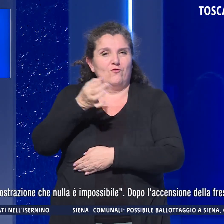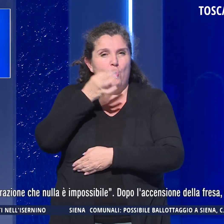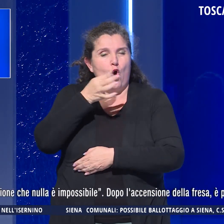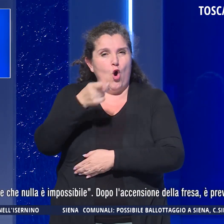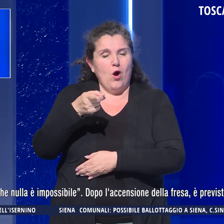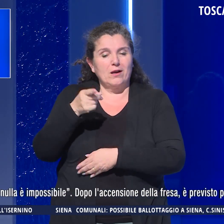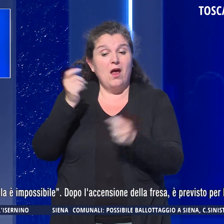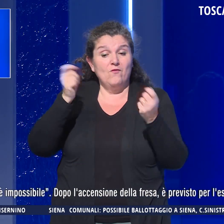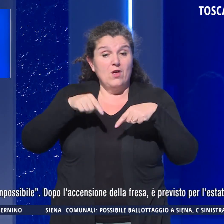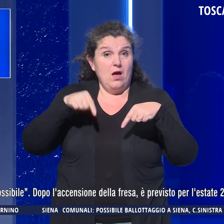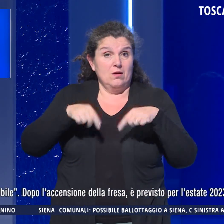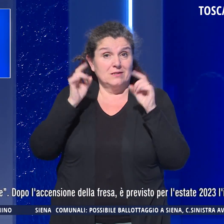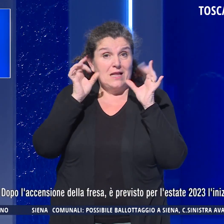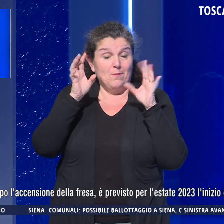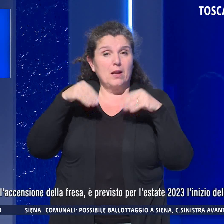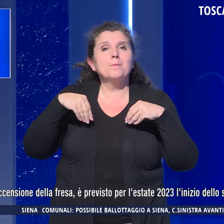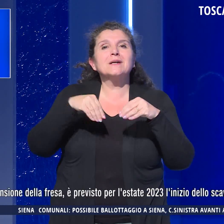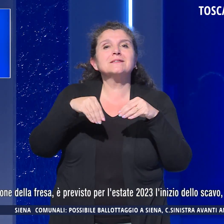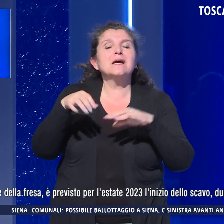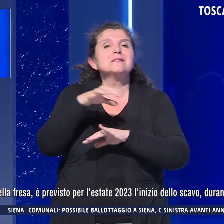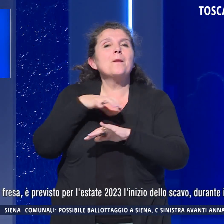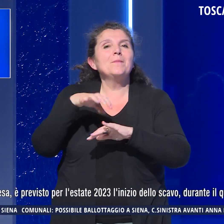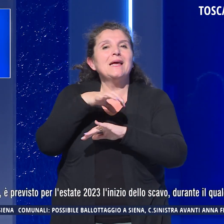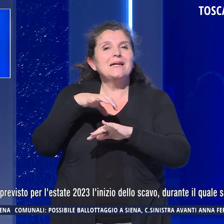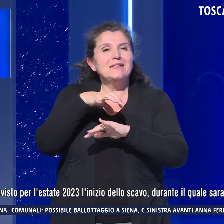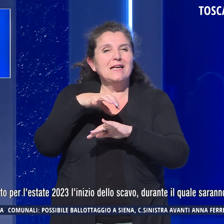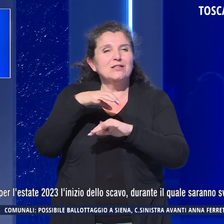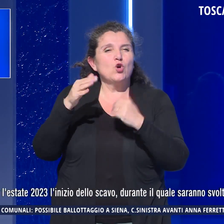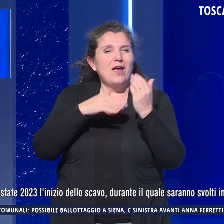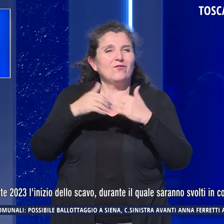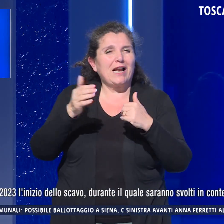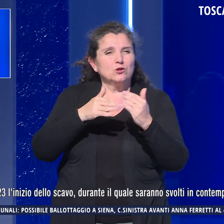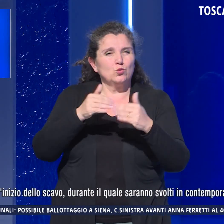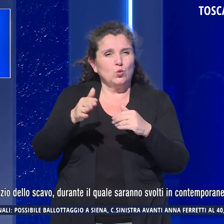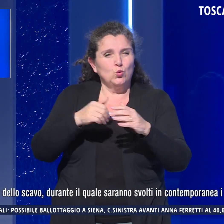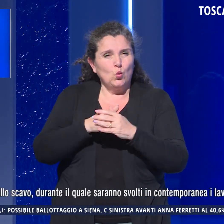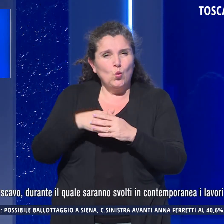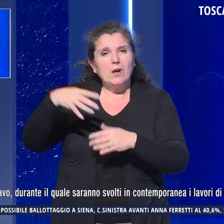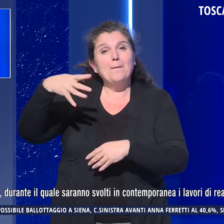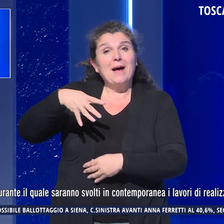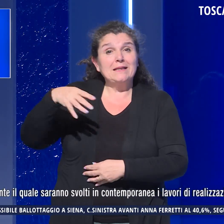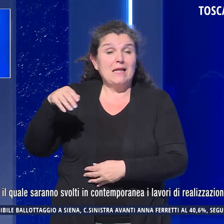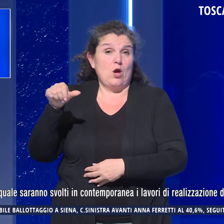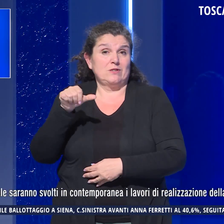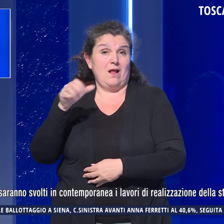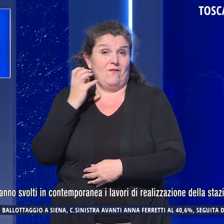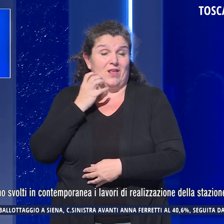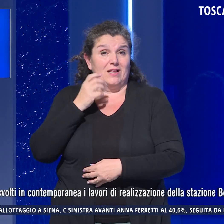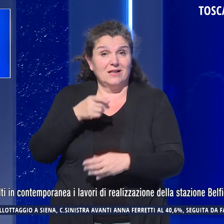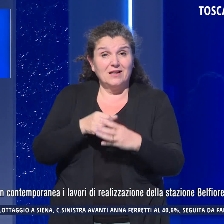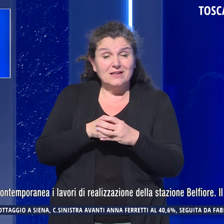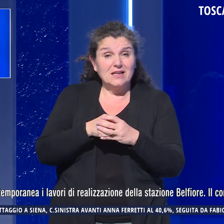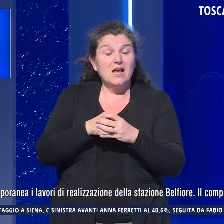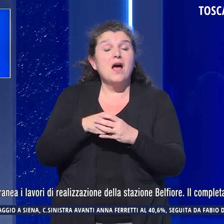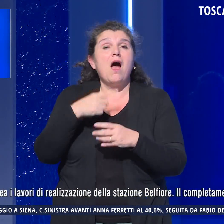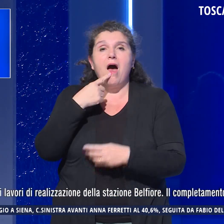dato stamani alla presenza del Ministro delle Infrastrutture, Matteo Salvini, che